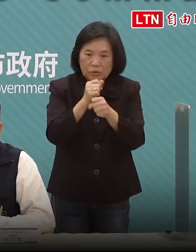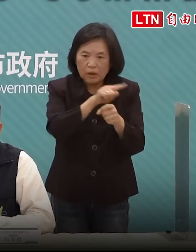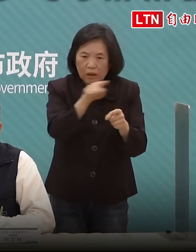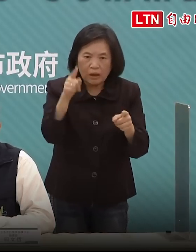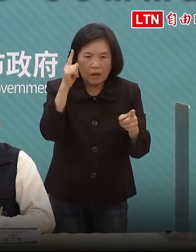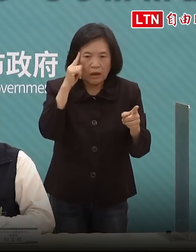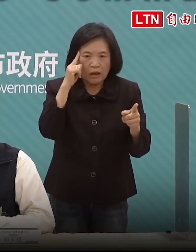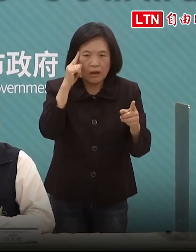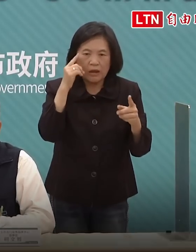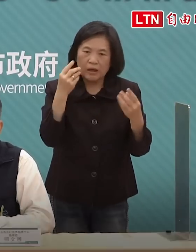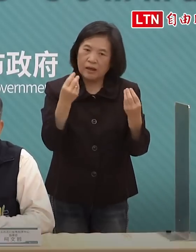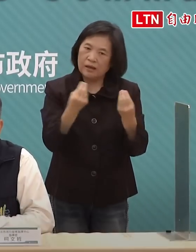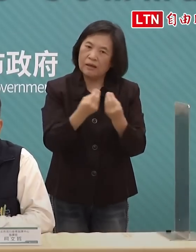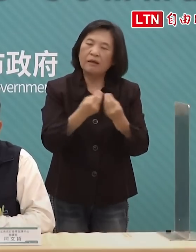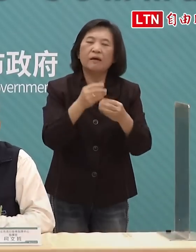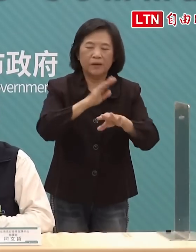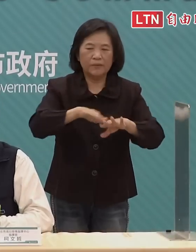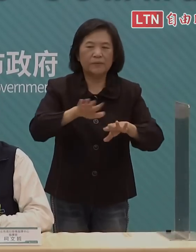不能配合這是個問題